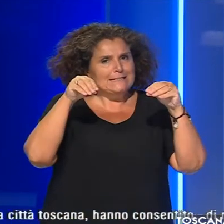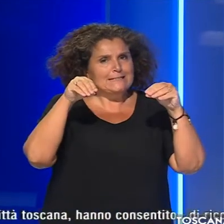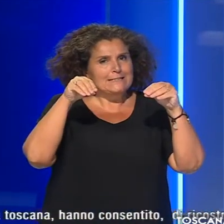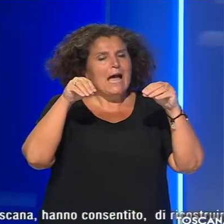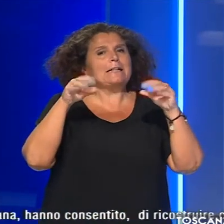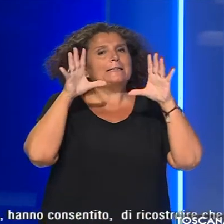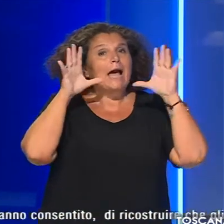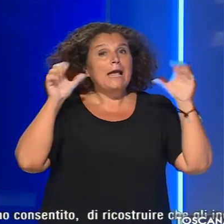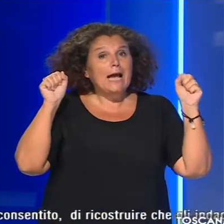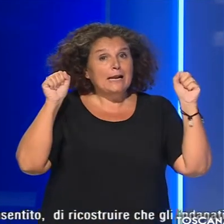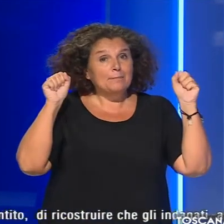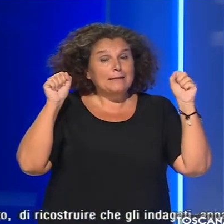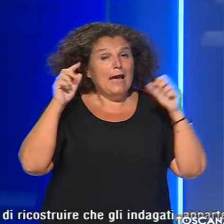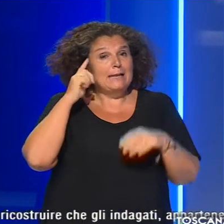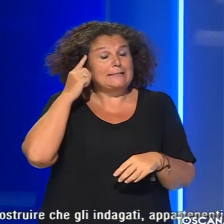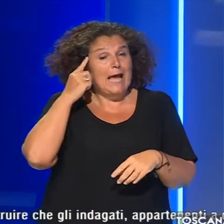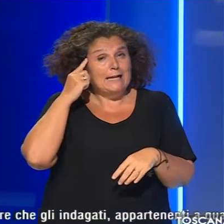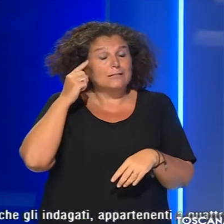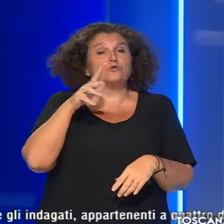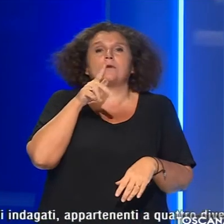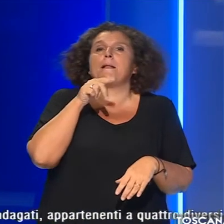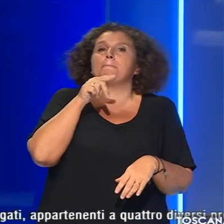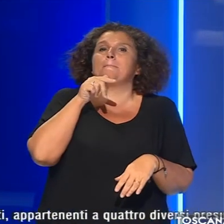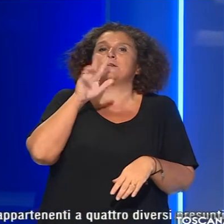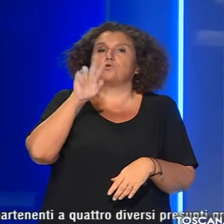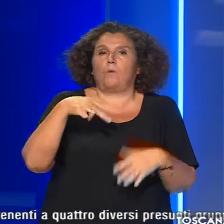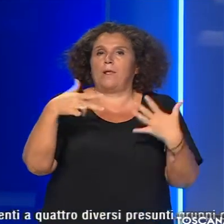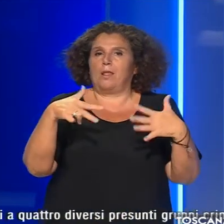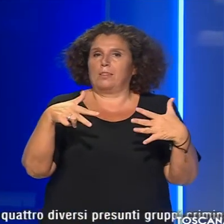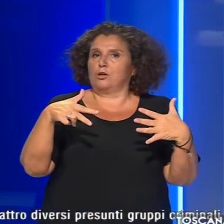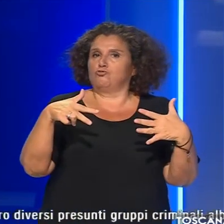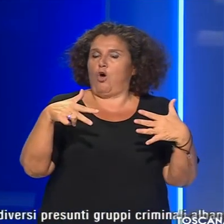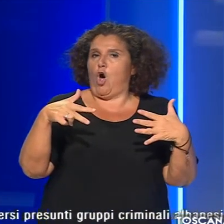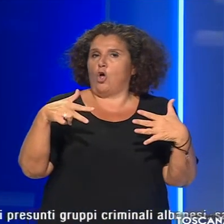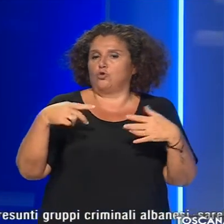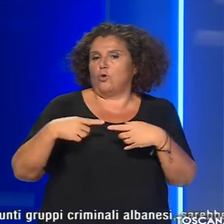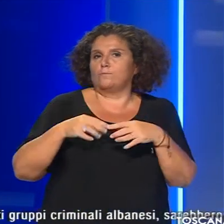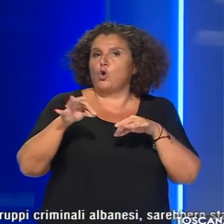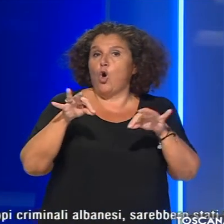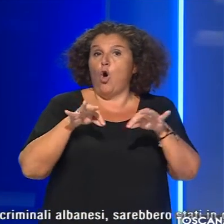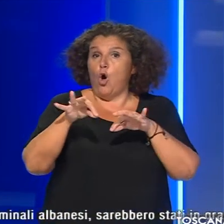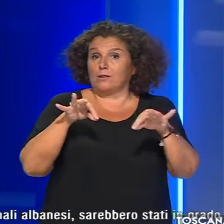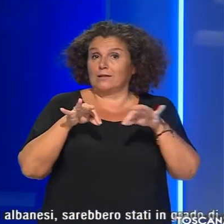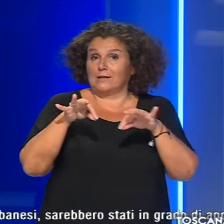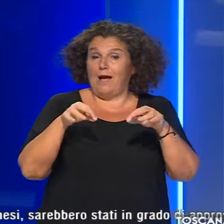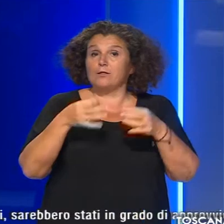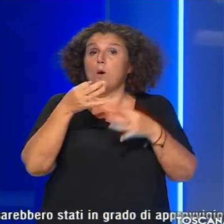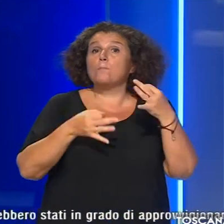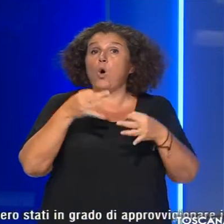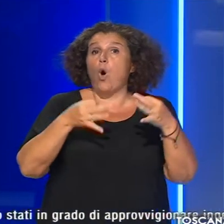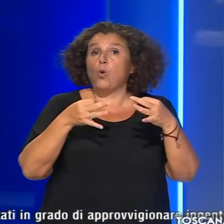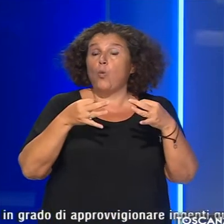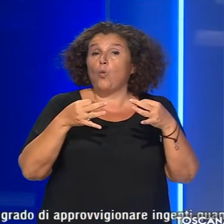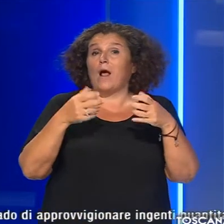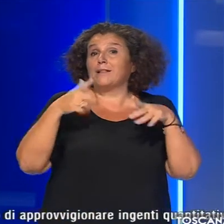dai carabinieri di Arezzo nel marzo 2018 e coordinate dalla Procura della